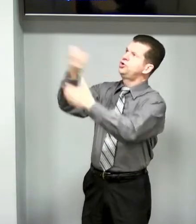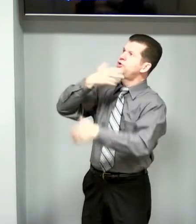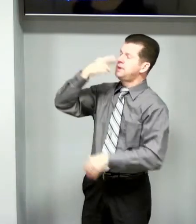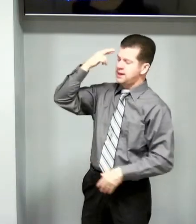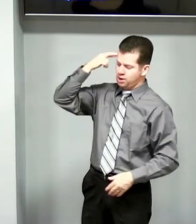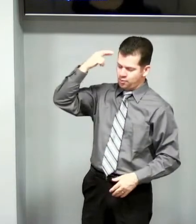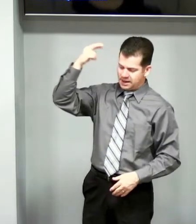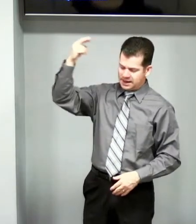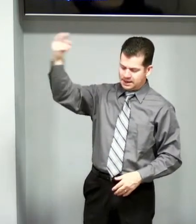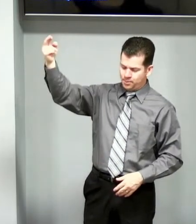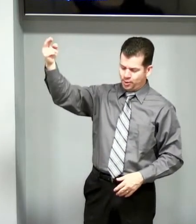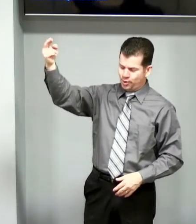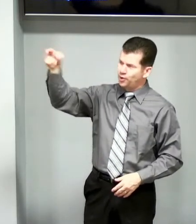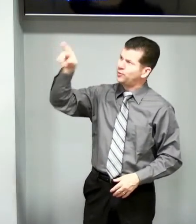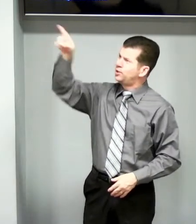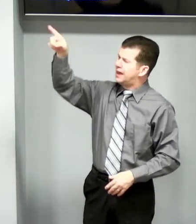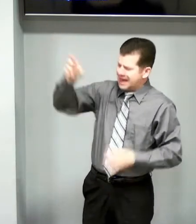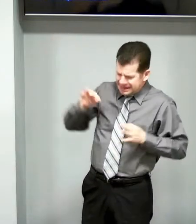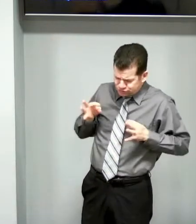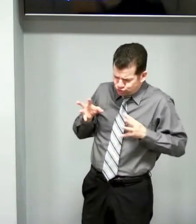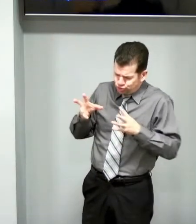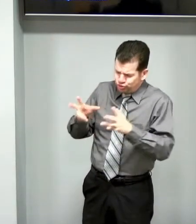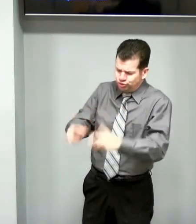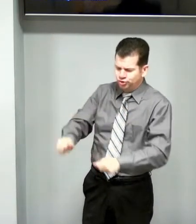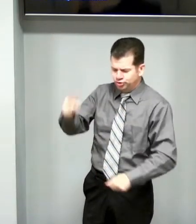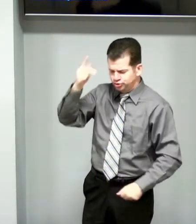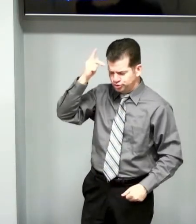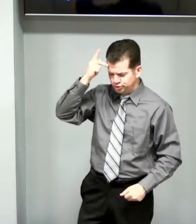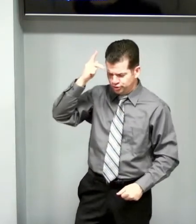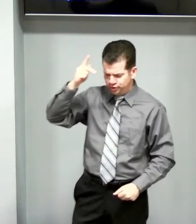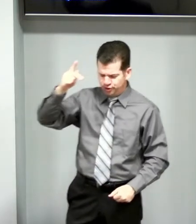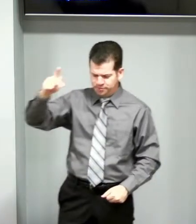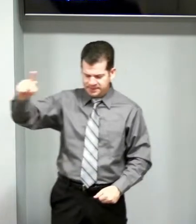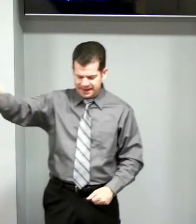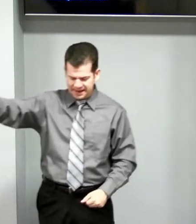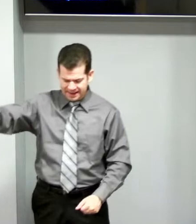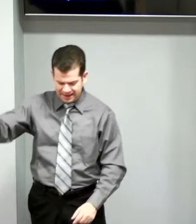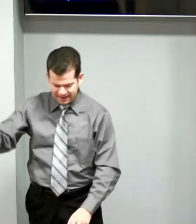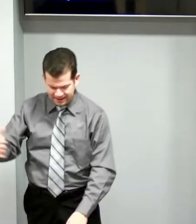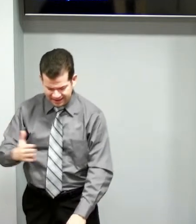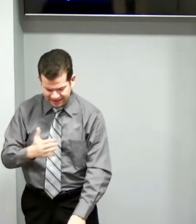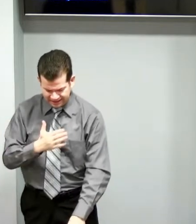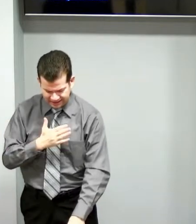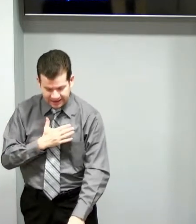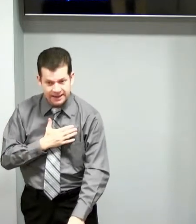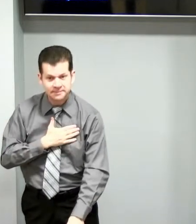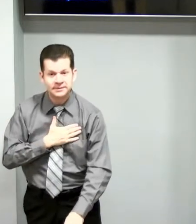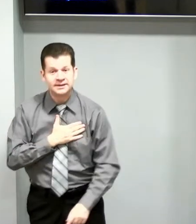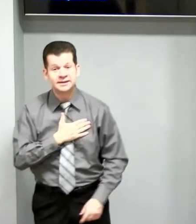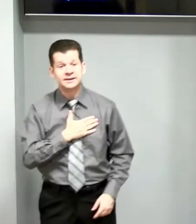o meu amor, és tudo para mim.